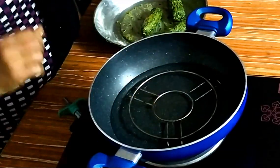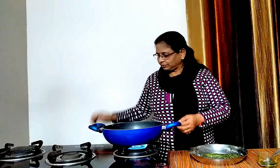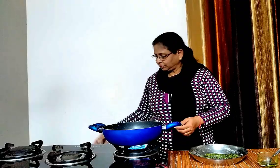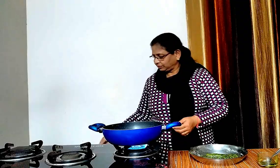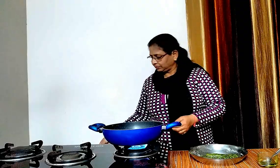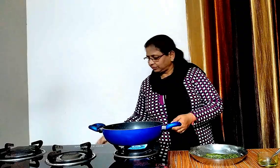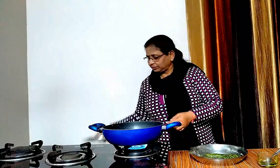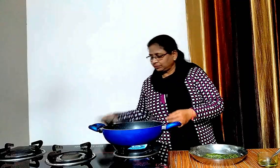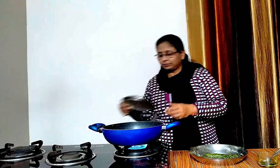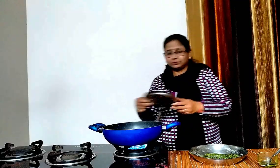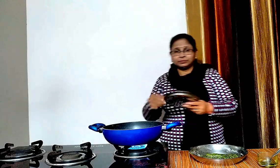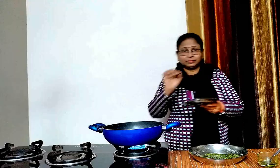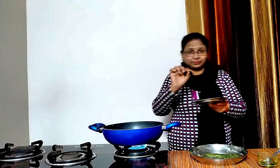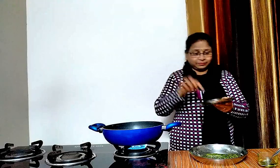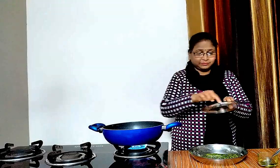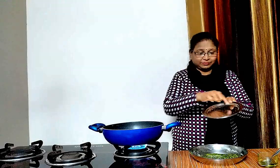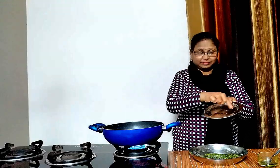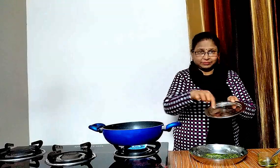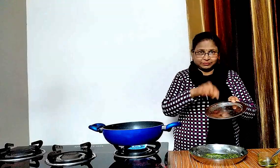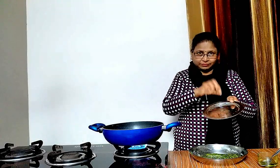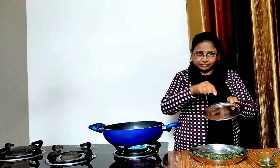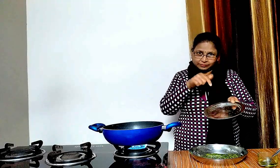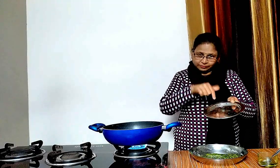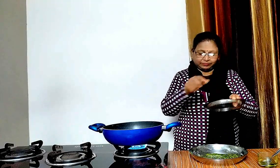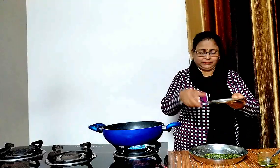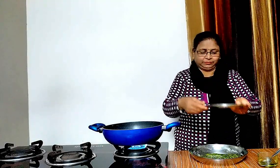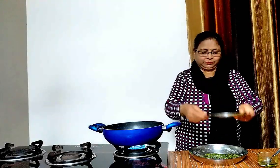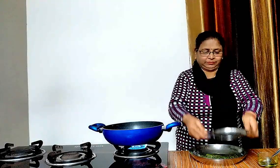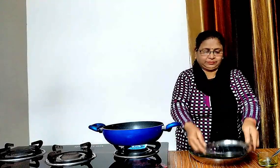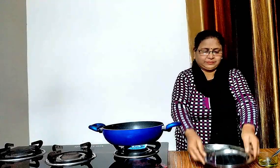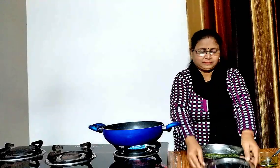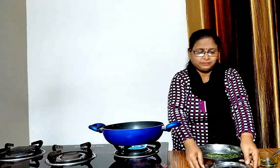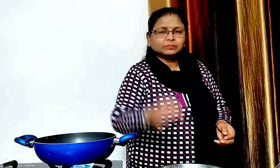अब एक चाली दार प्लेट लेंगे और उसमें थोड़ी सी चिकनाई लगा लेंगे